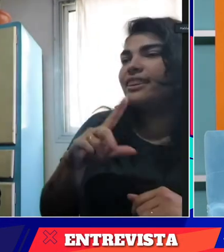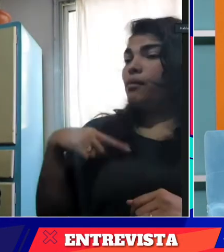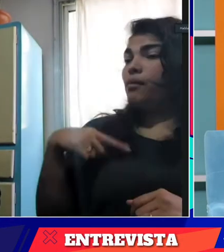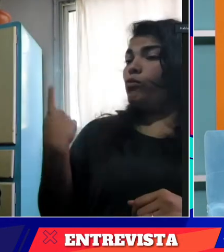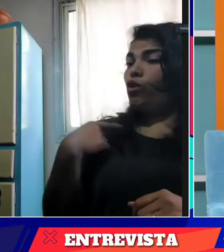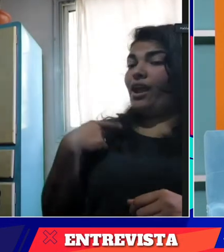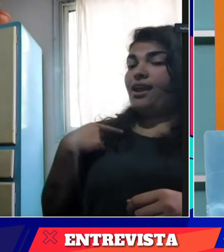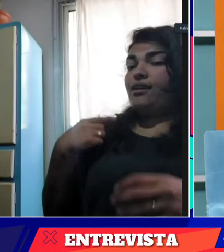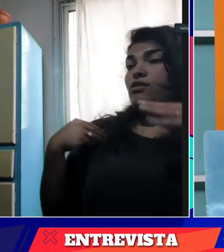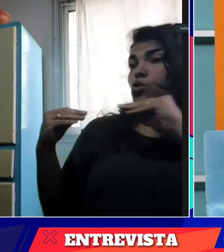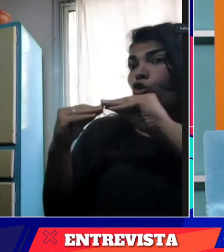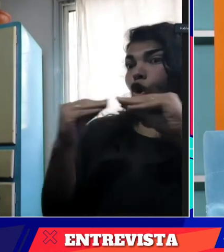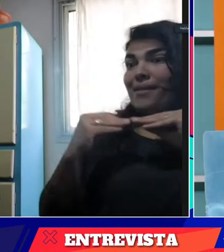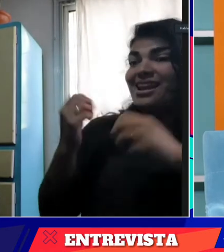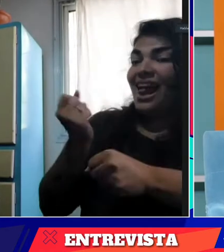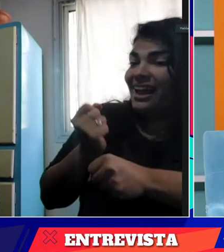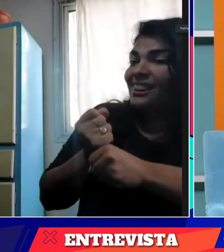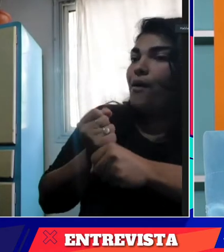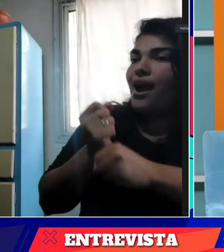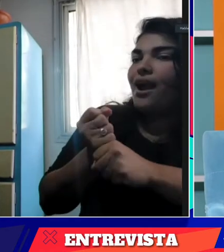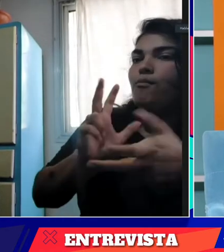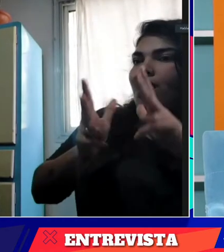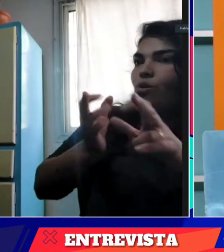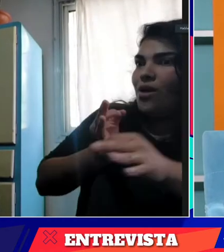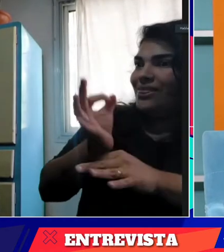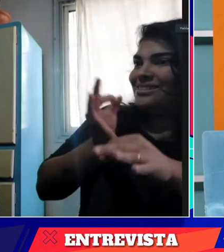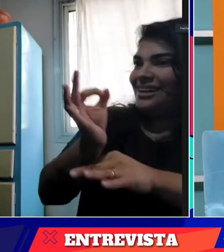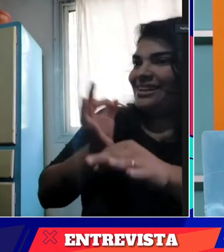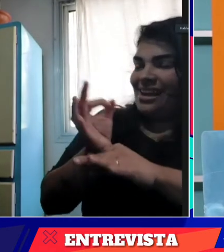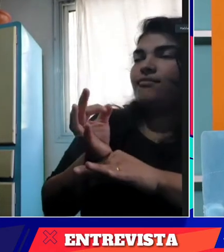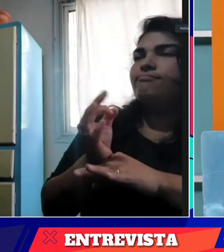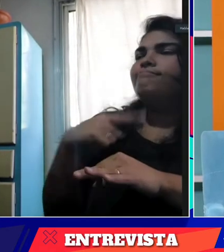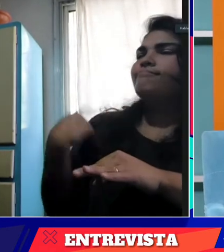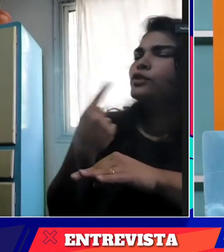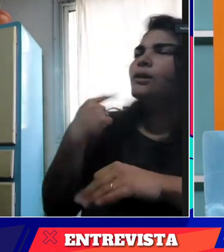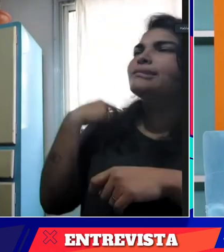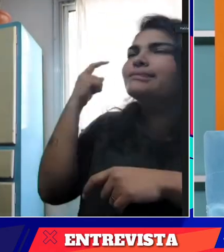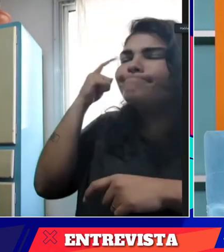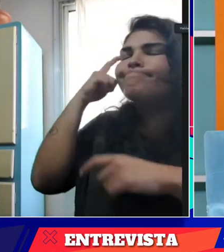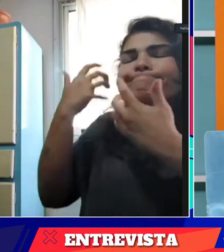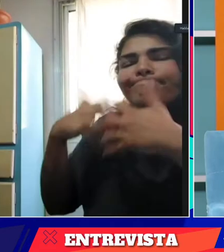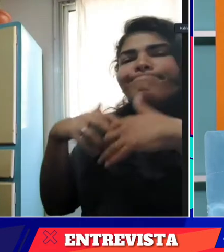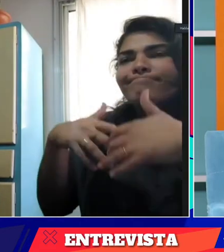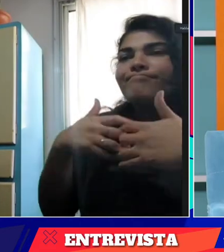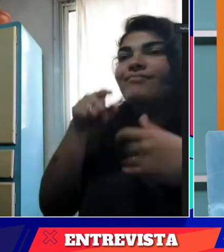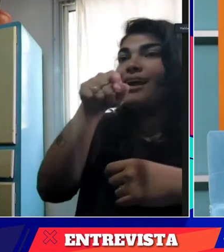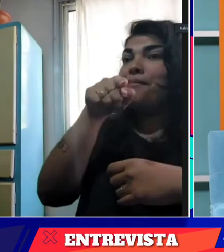Sí, nosotros entendemos esto. Tenemos muchos compañeros que trabajan en la enseñanza de la lengua de señas y